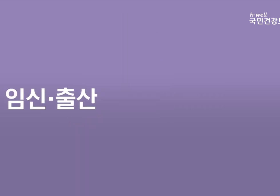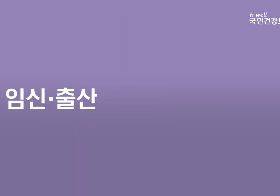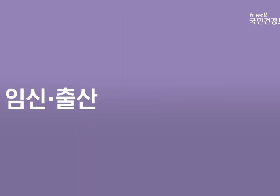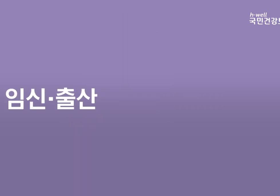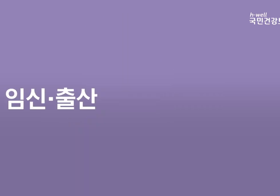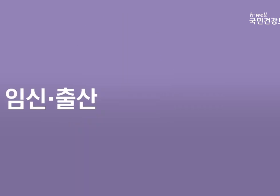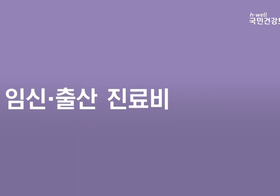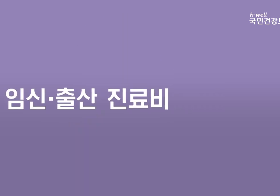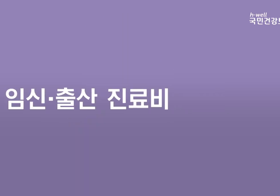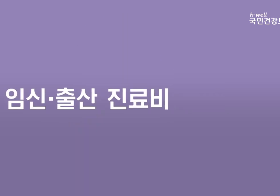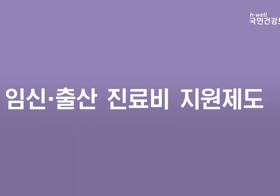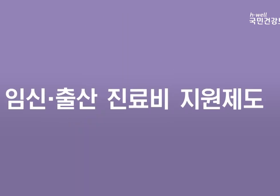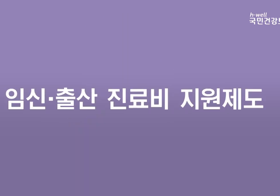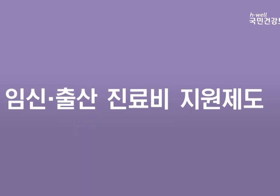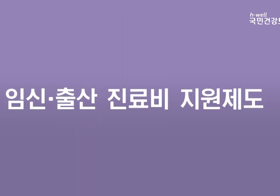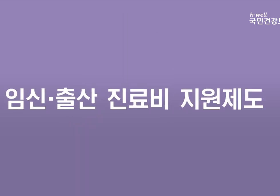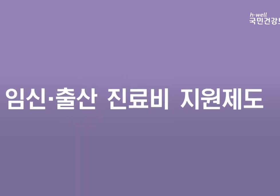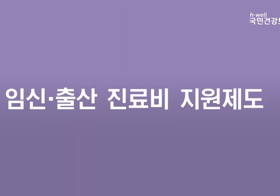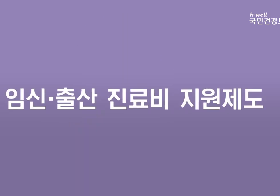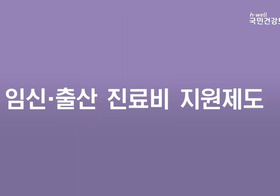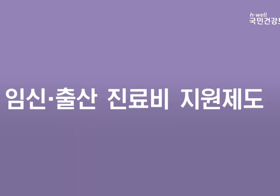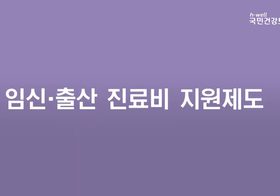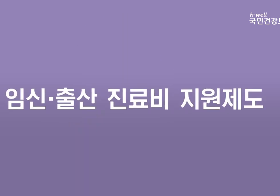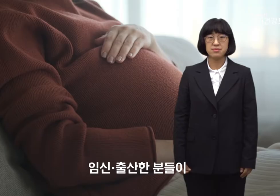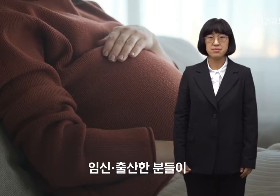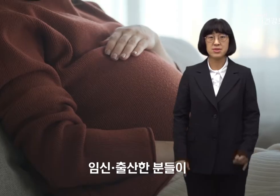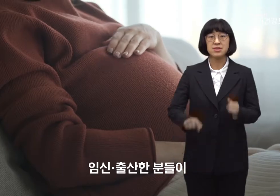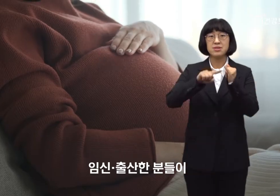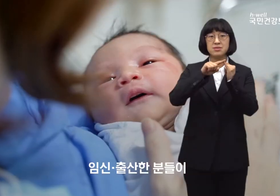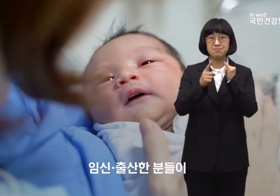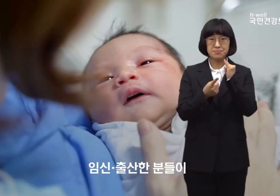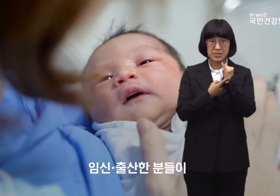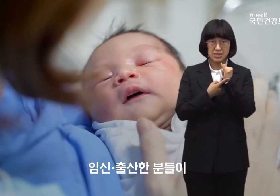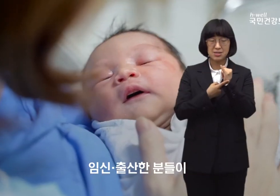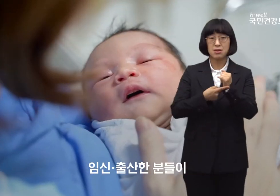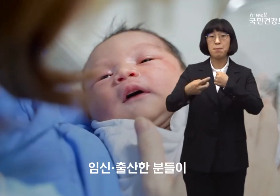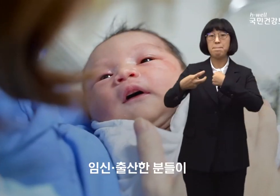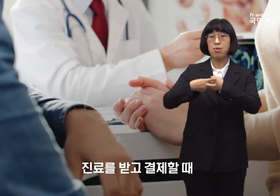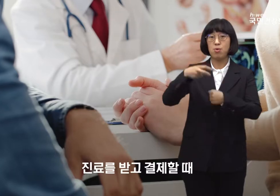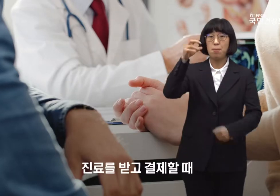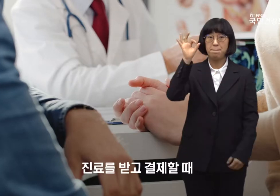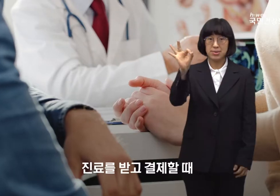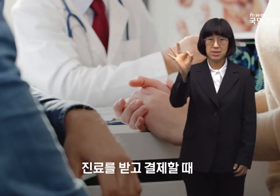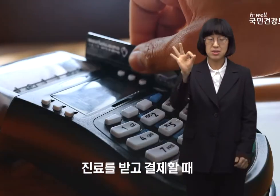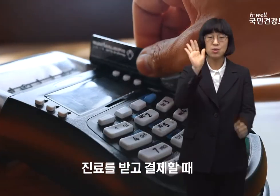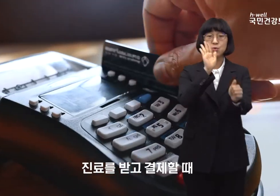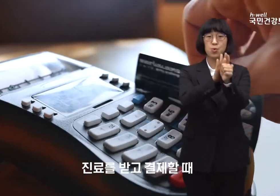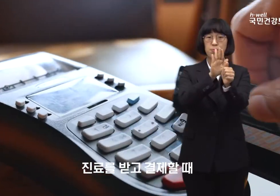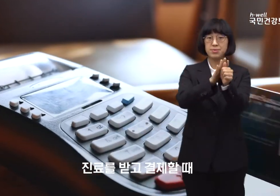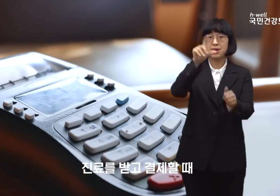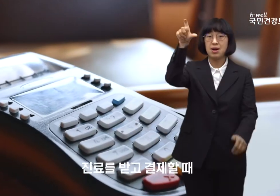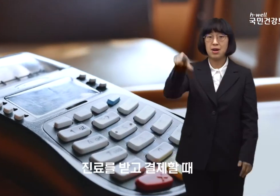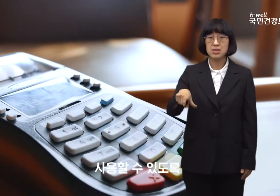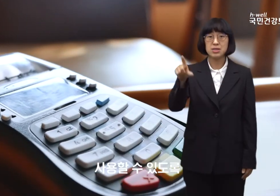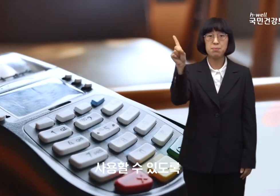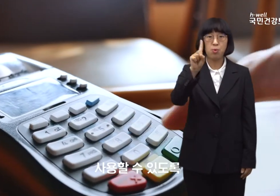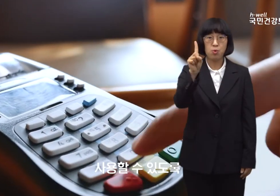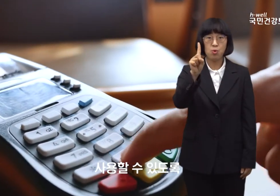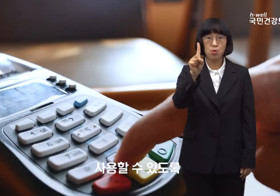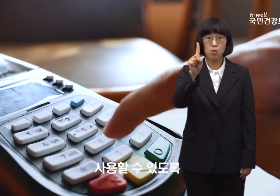임신출산진료비지원제도입니다 임신출산한 분들이 진료를 받고 결제할 때